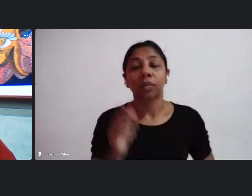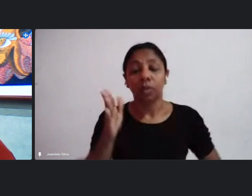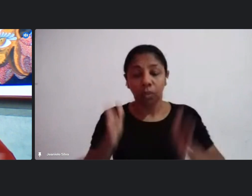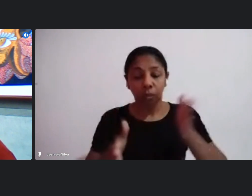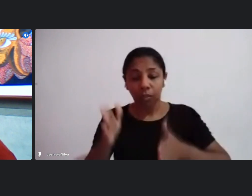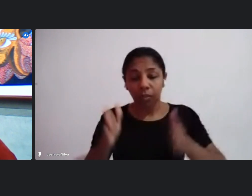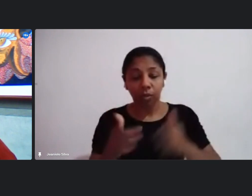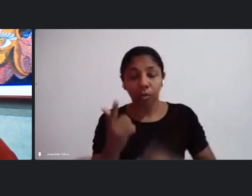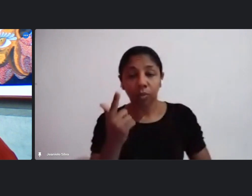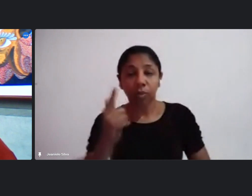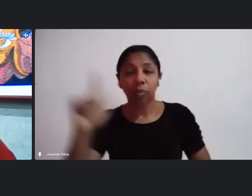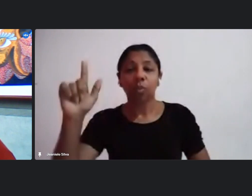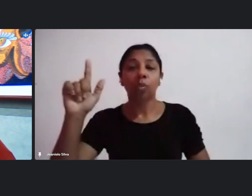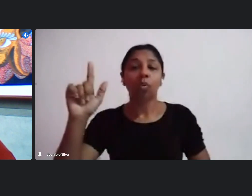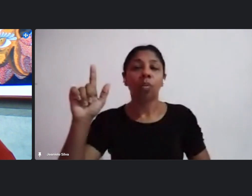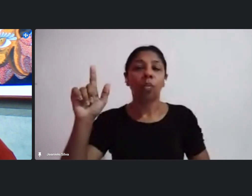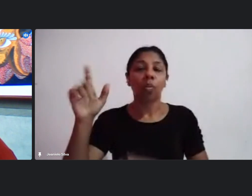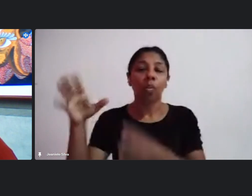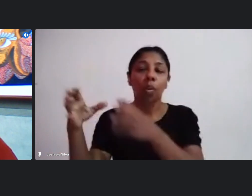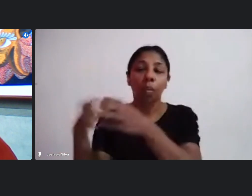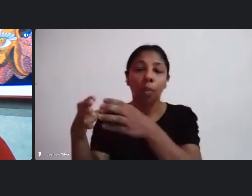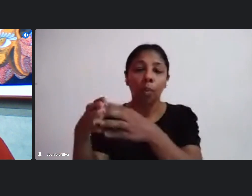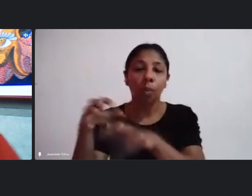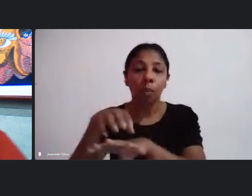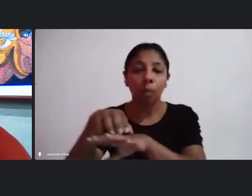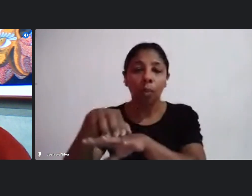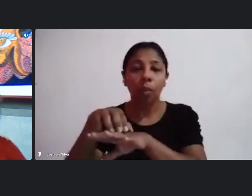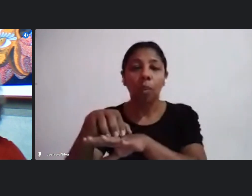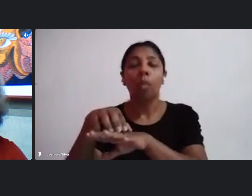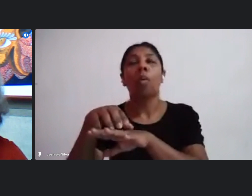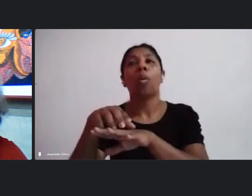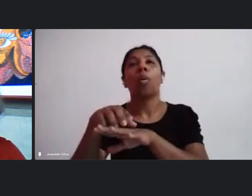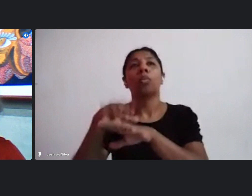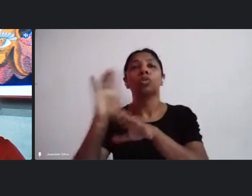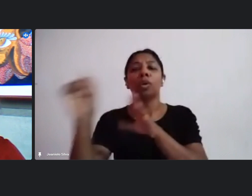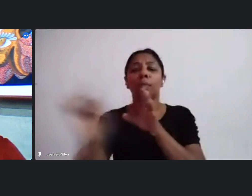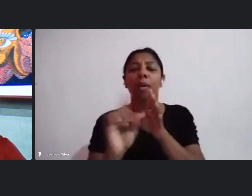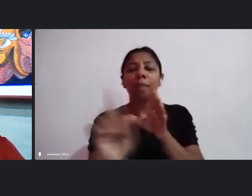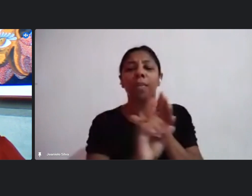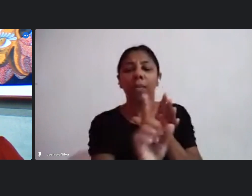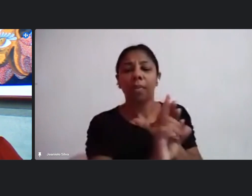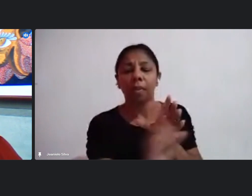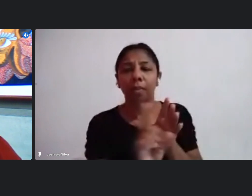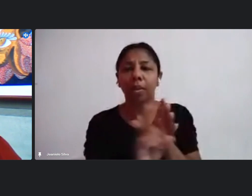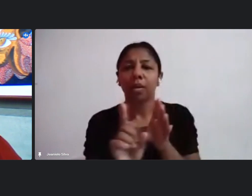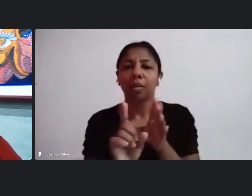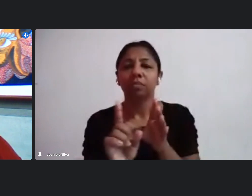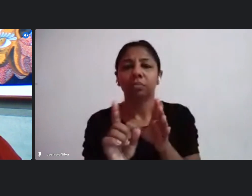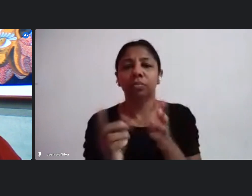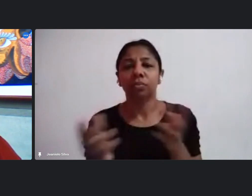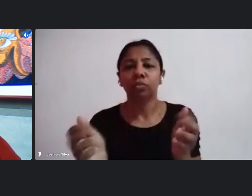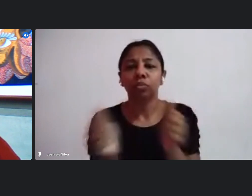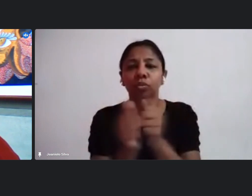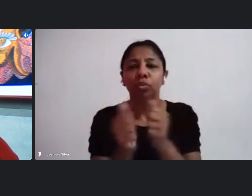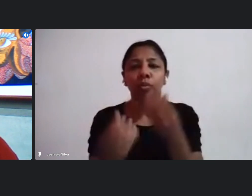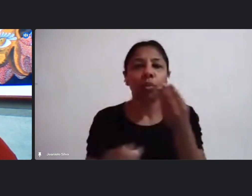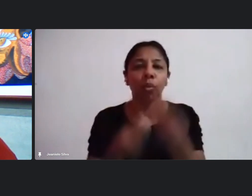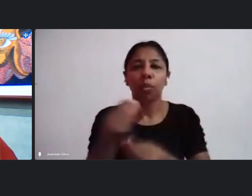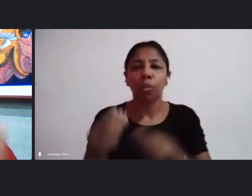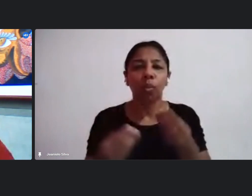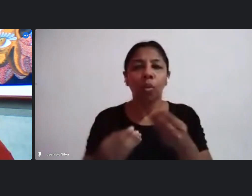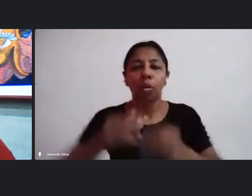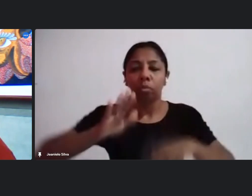blocos e que grupos já agregavam também pra dentro dele e a gente pensar como esses movimentos e batuques